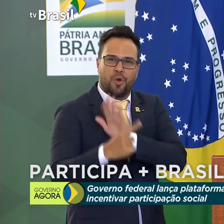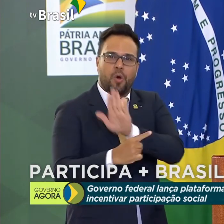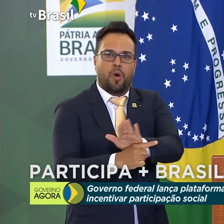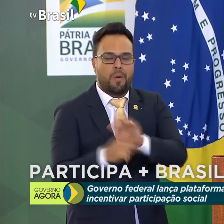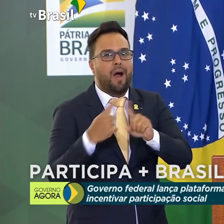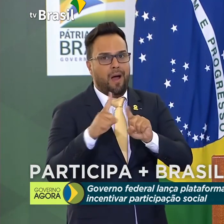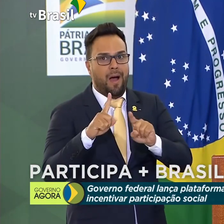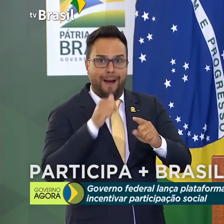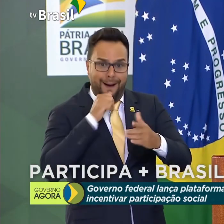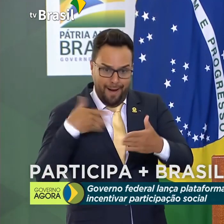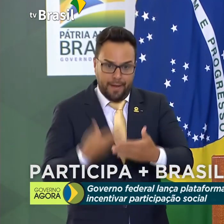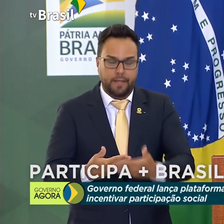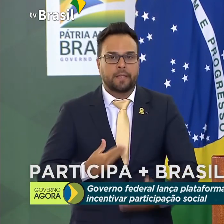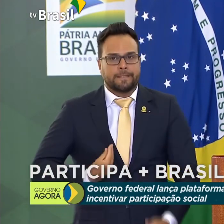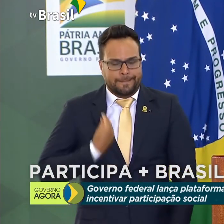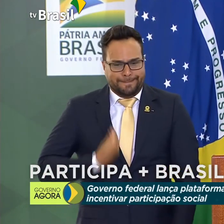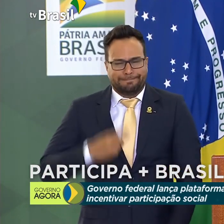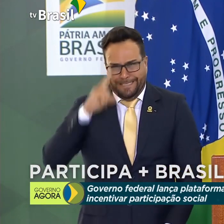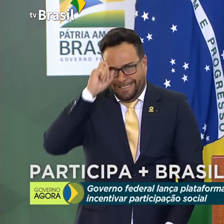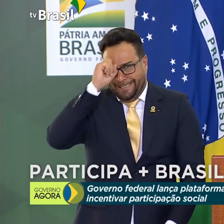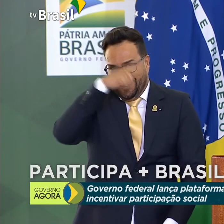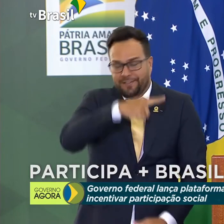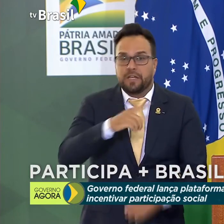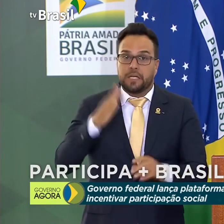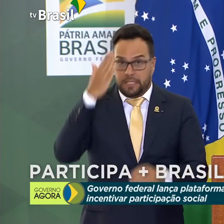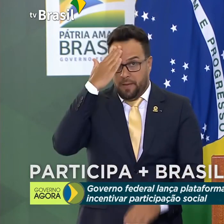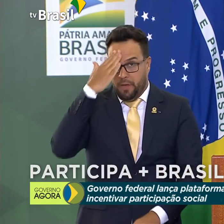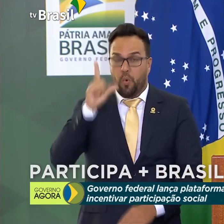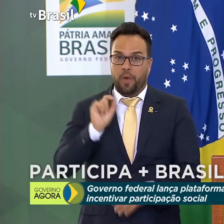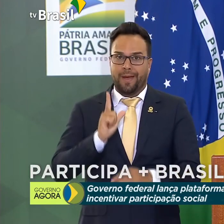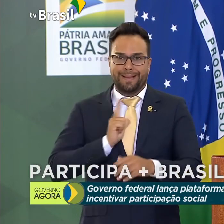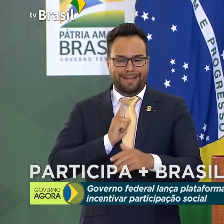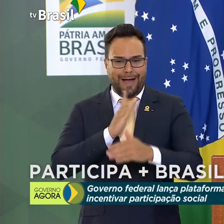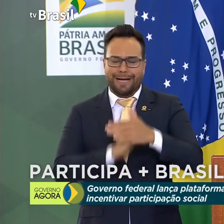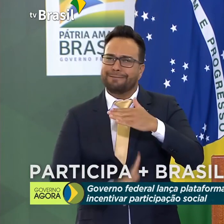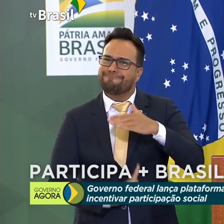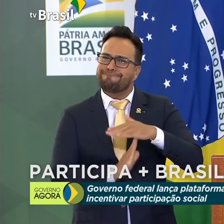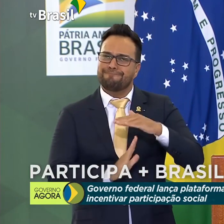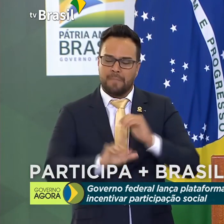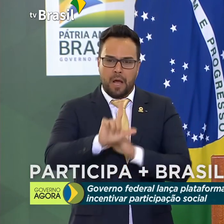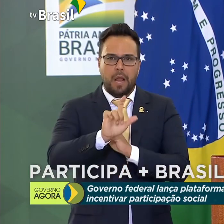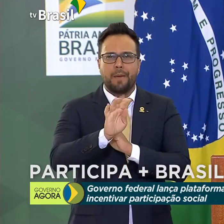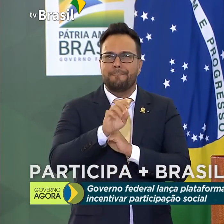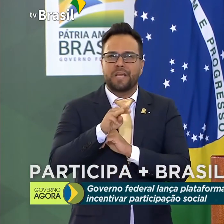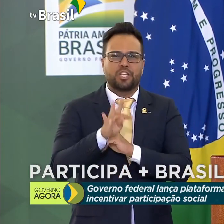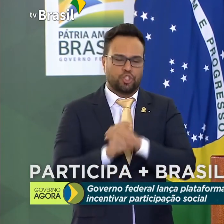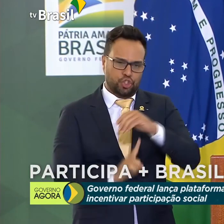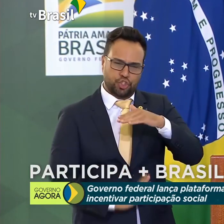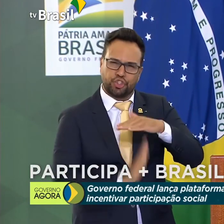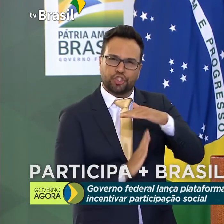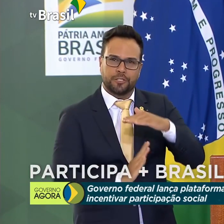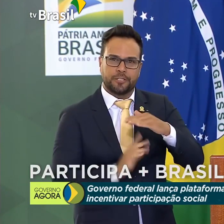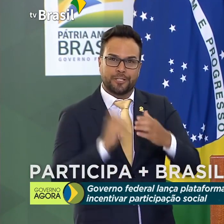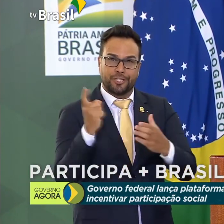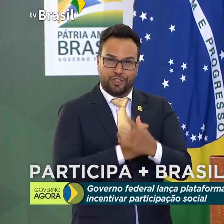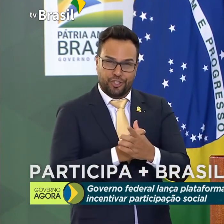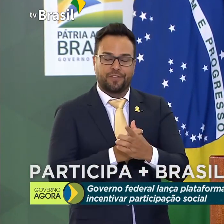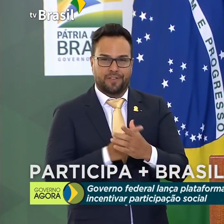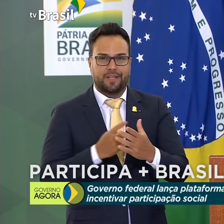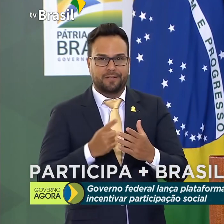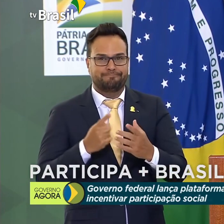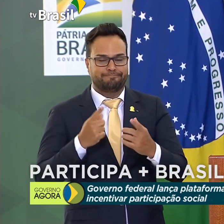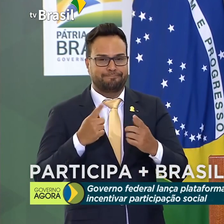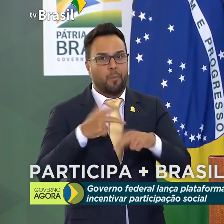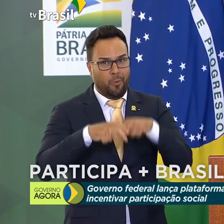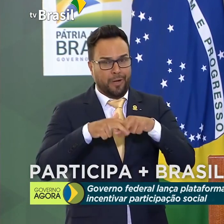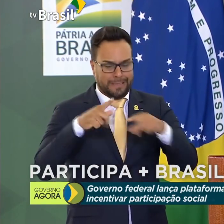complicada. Sabemos que estamos, Paulo Guedes, no limite do nosso endividamento. E devemos nos preocupar com isso.